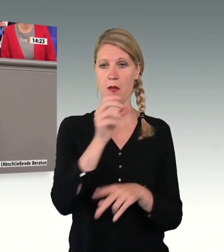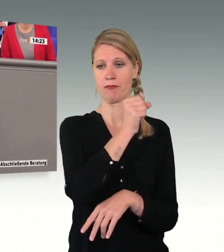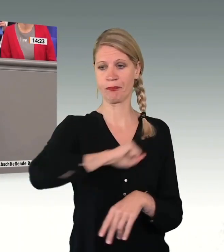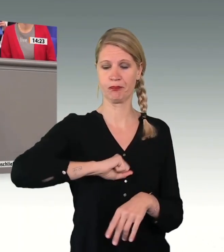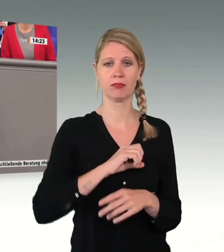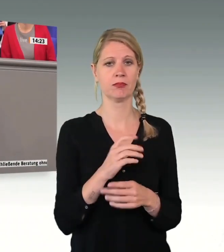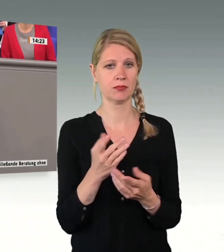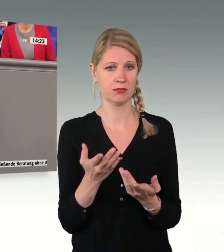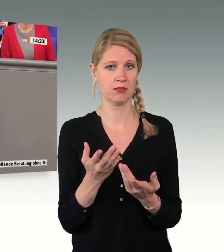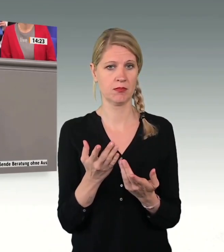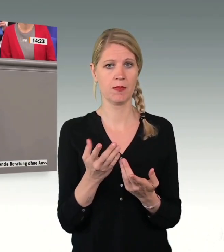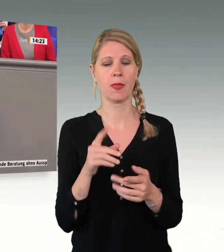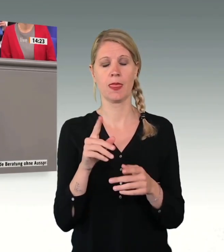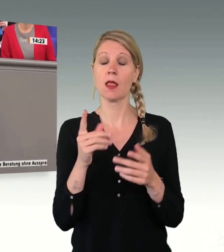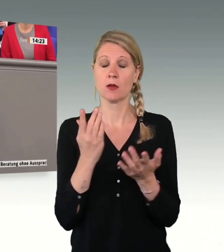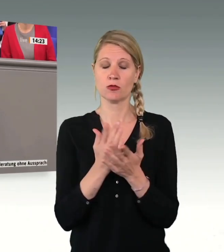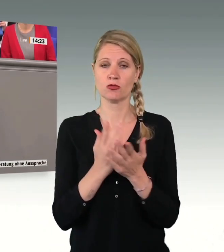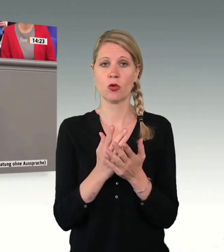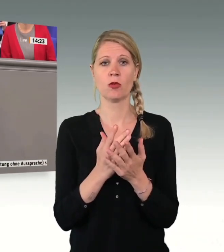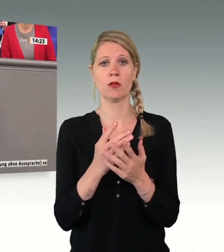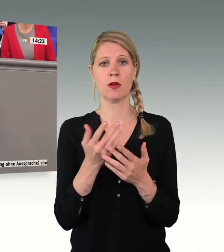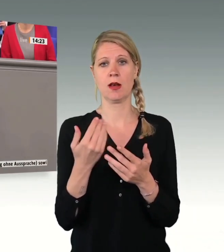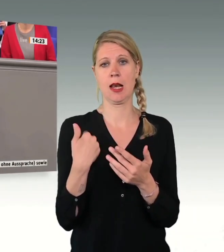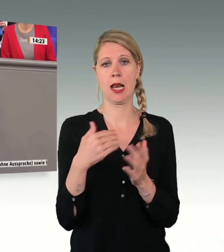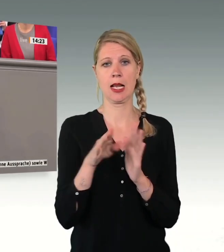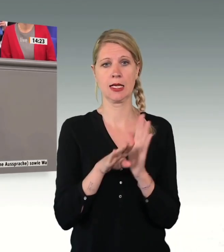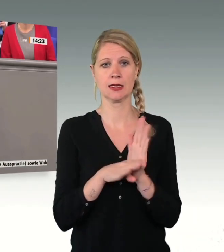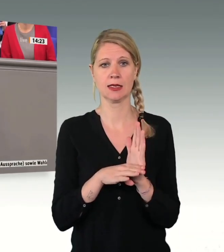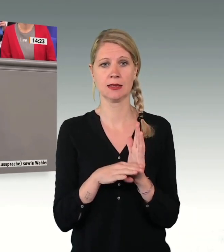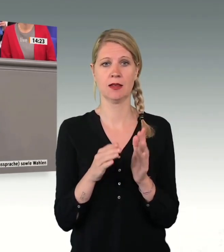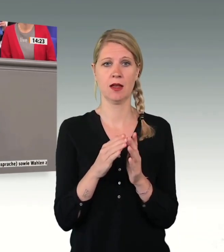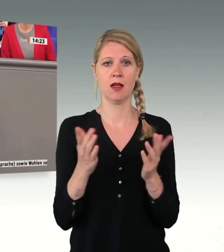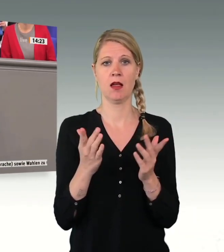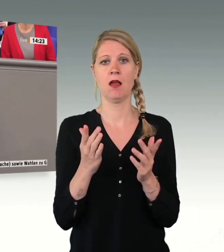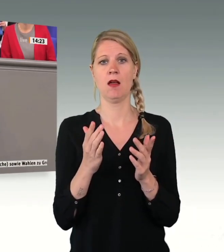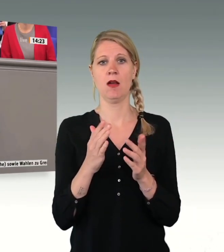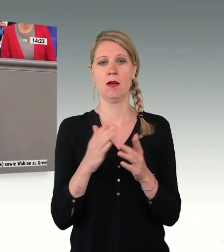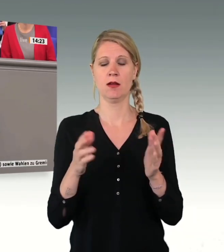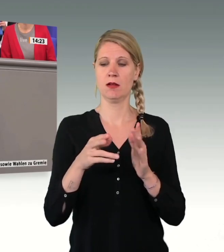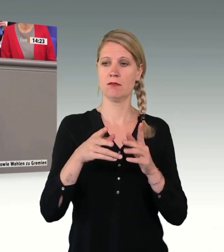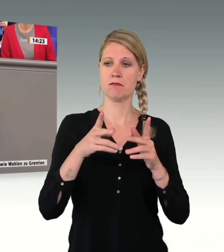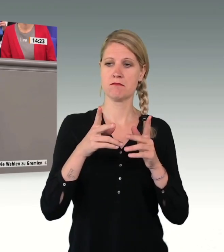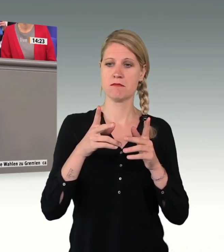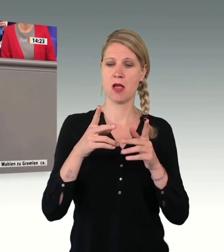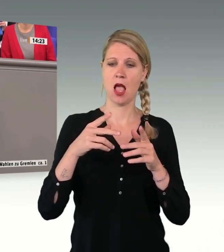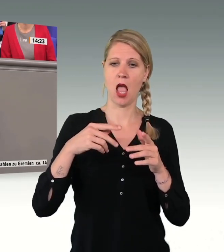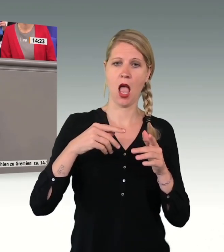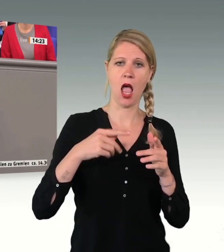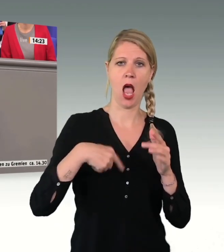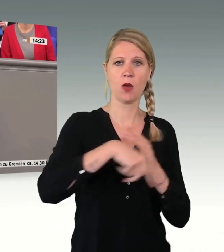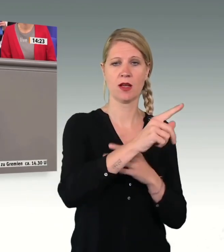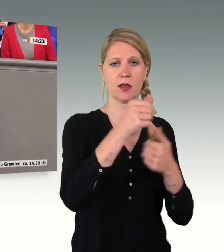besseren Durchsetzung der Ausreisepflicht haben wir in der Vergangenheit diese Politik in Regierungsverantwortung mit der Großen Koalition